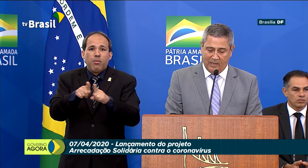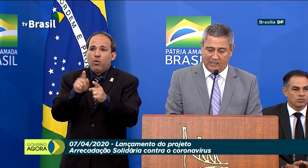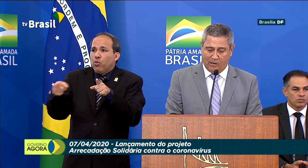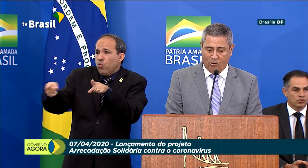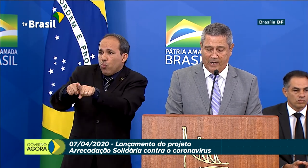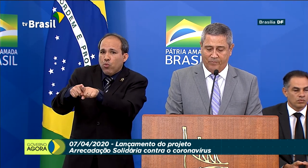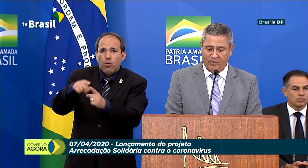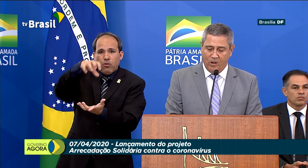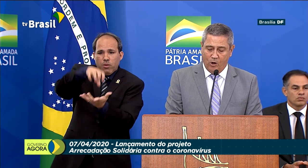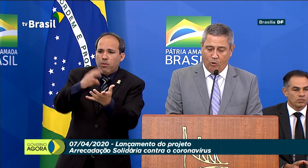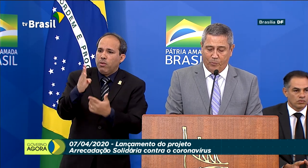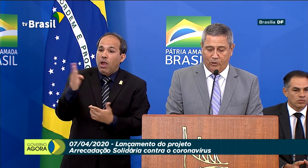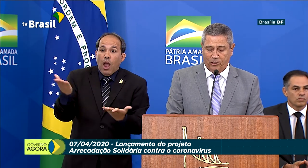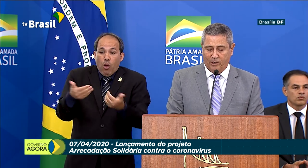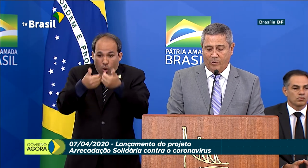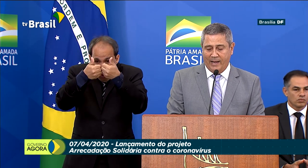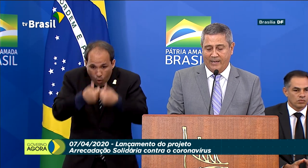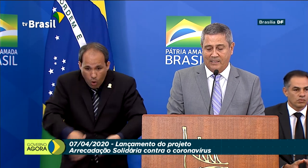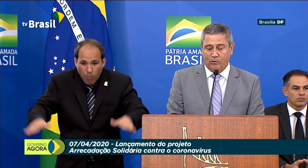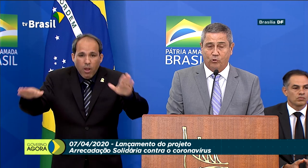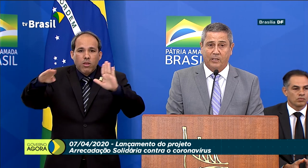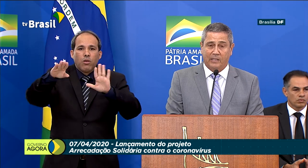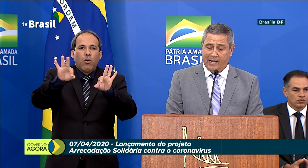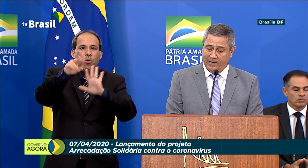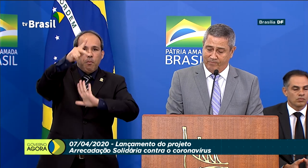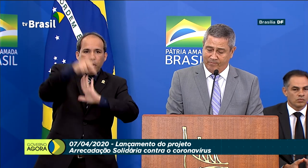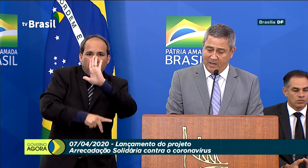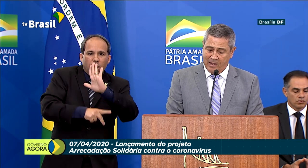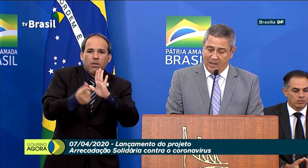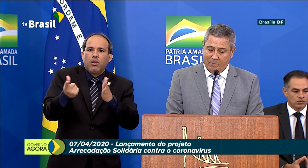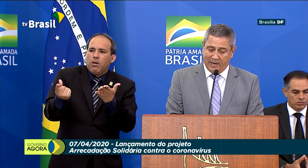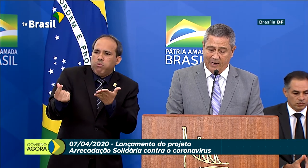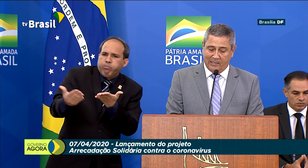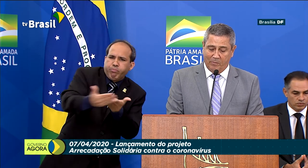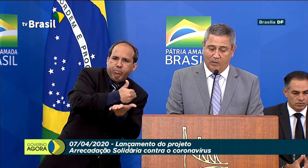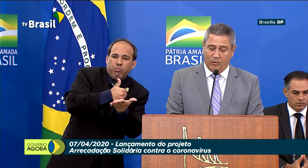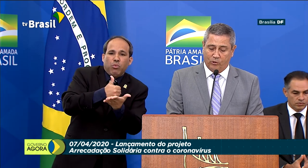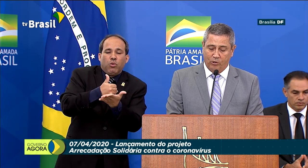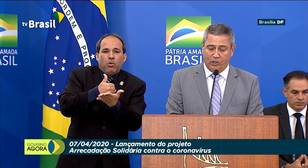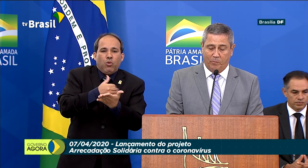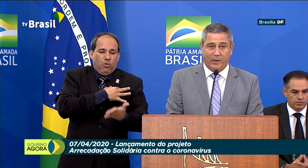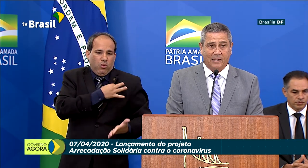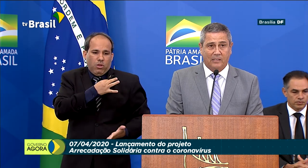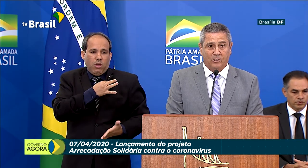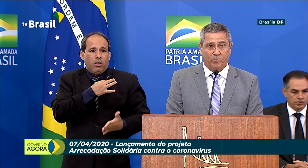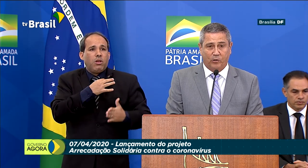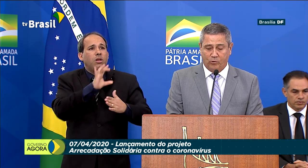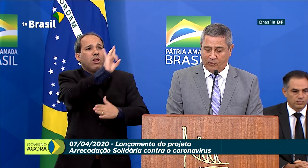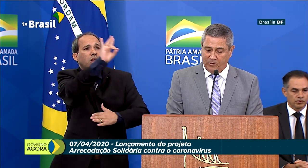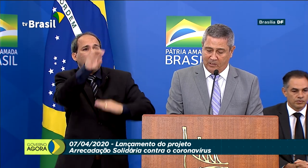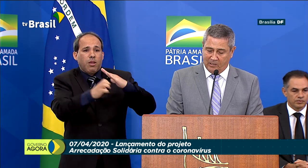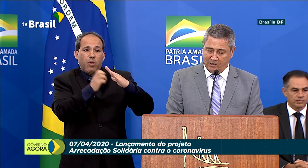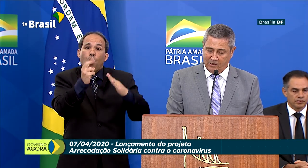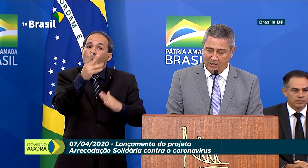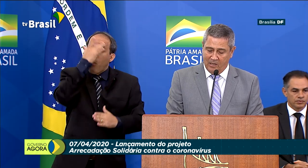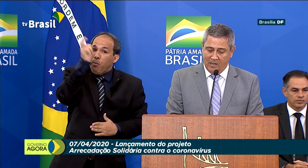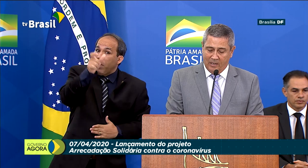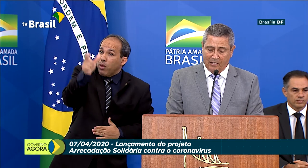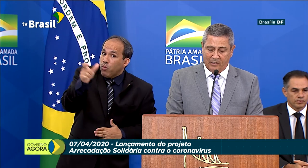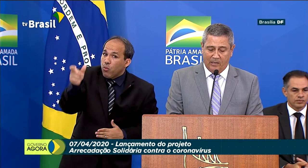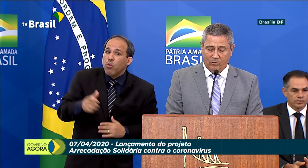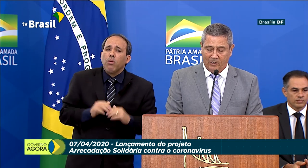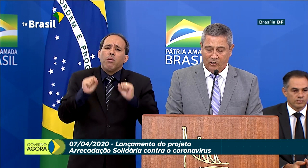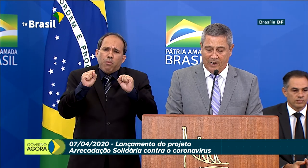do Brasil, lança agora o projeto Arrecadação Solidária para receber doações de empresas e de pessoas físicas